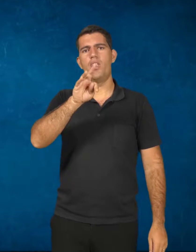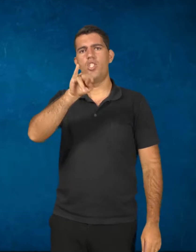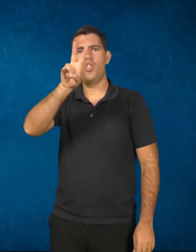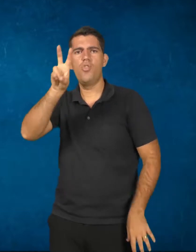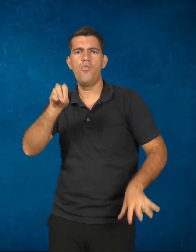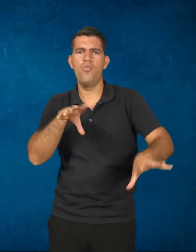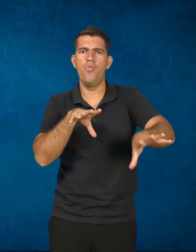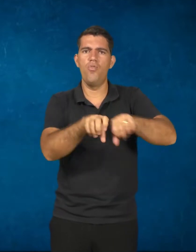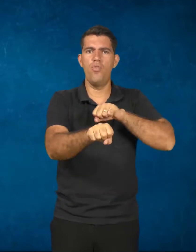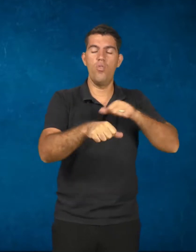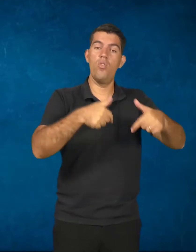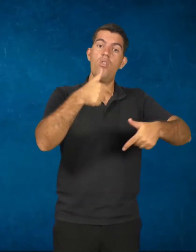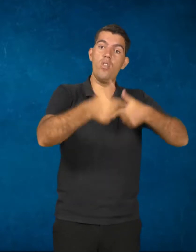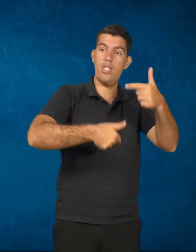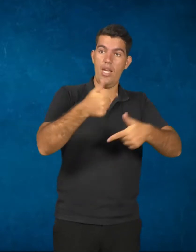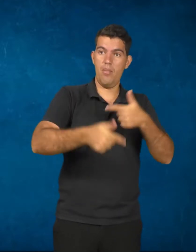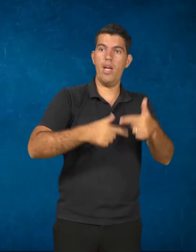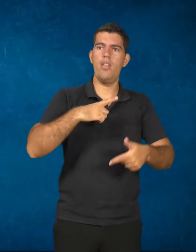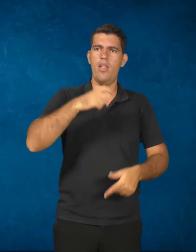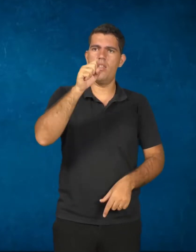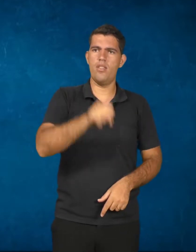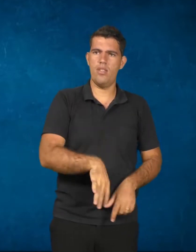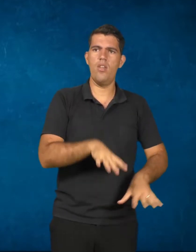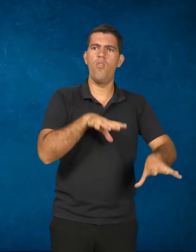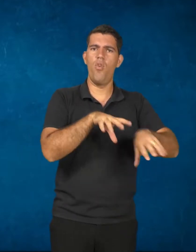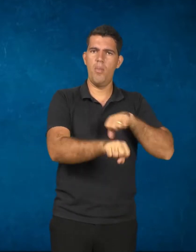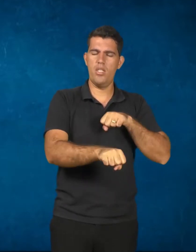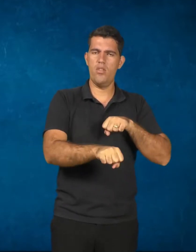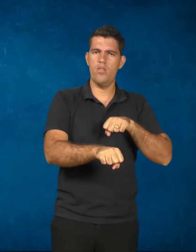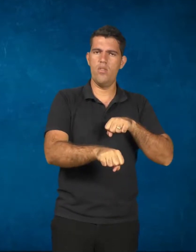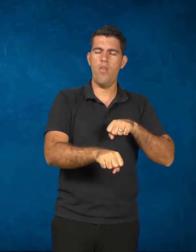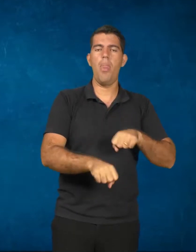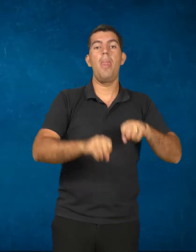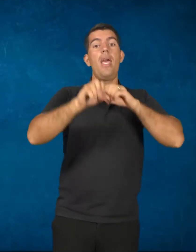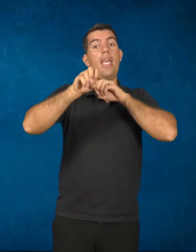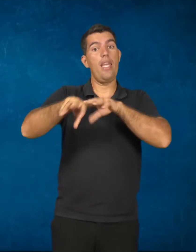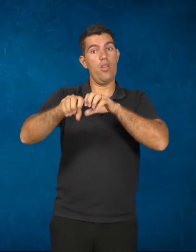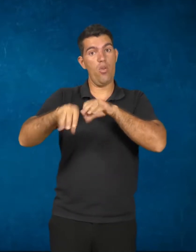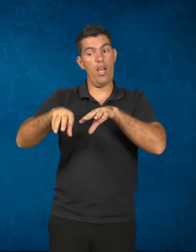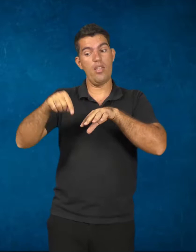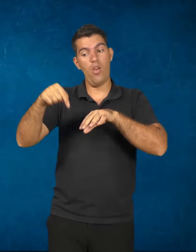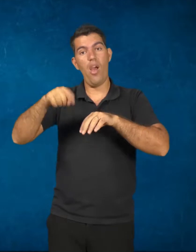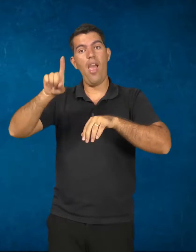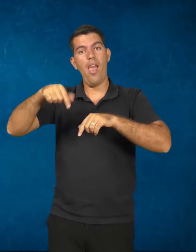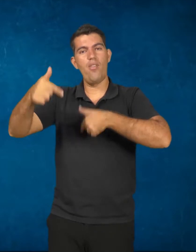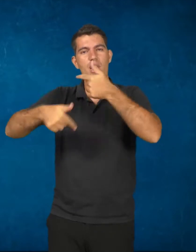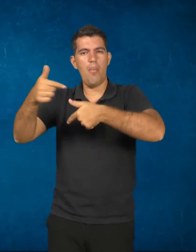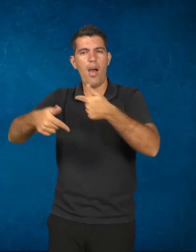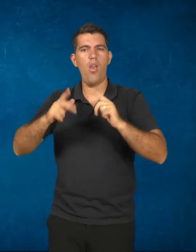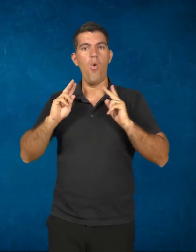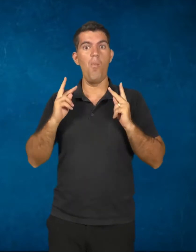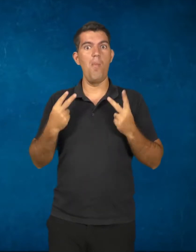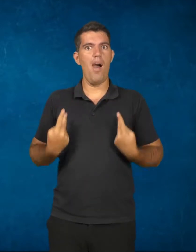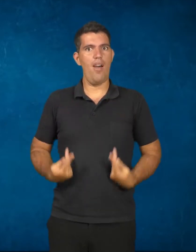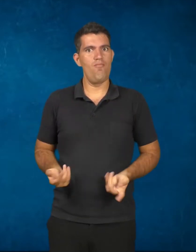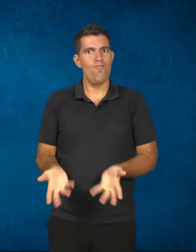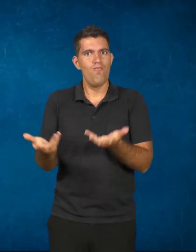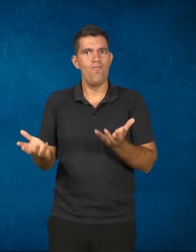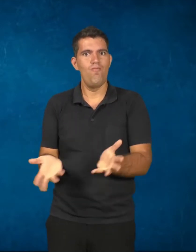tem um caráter formativo. E a educação é uma atividade humanizadora que desenvolve todas